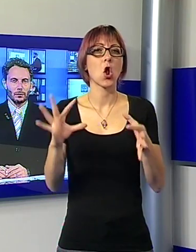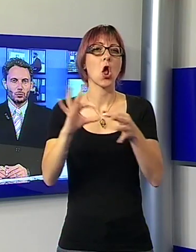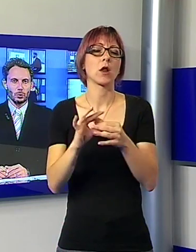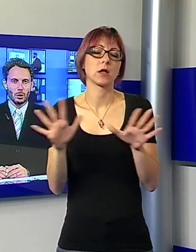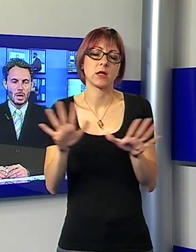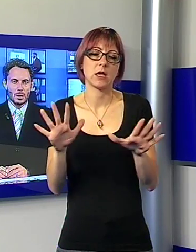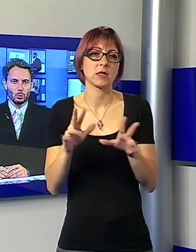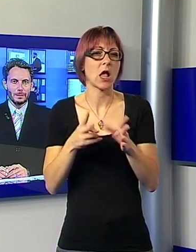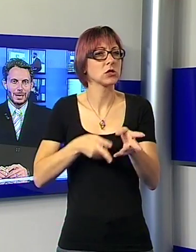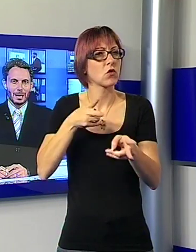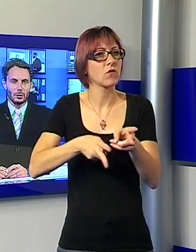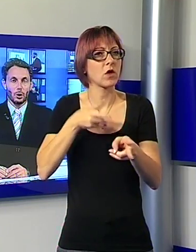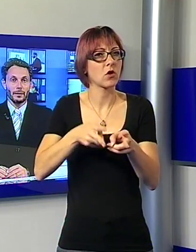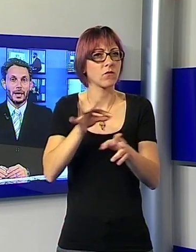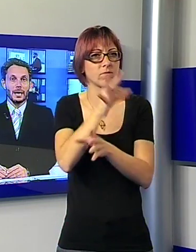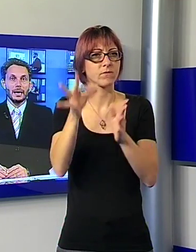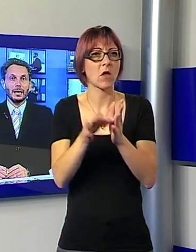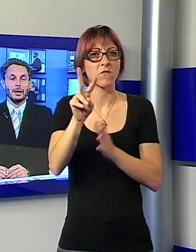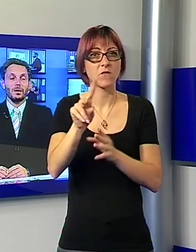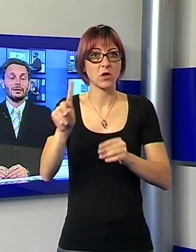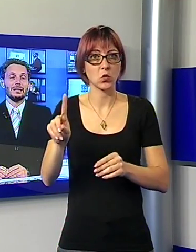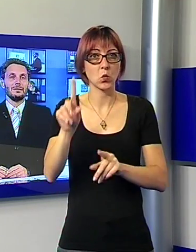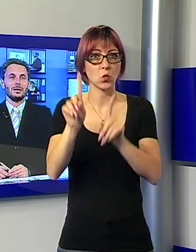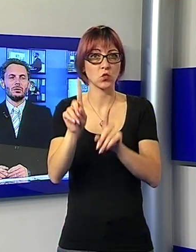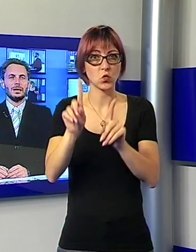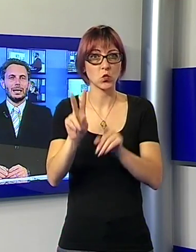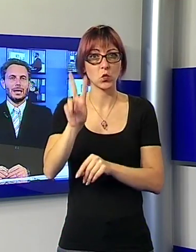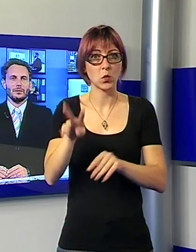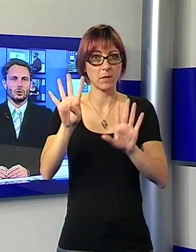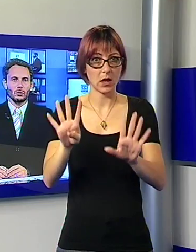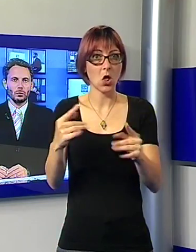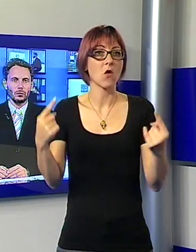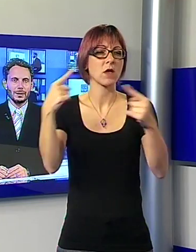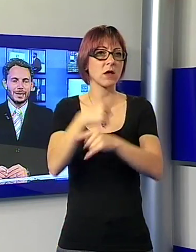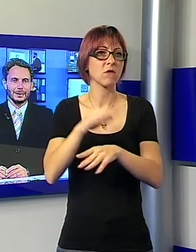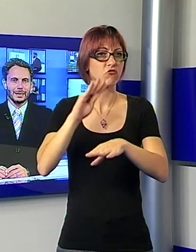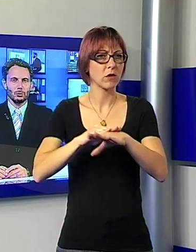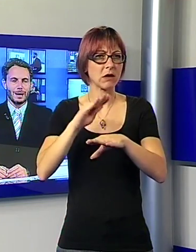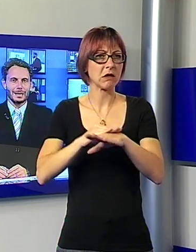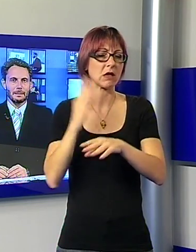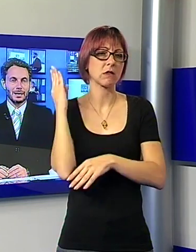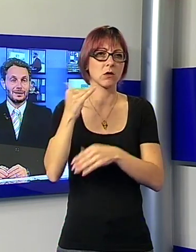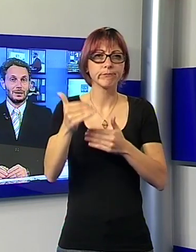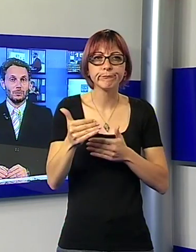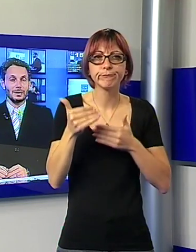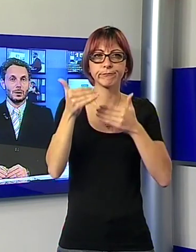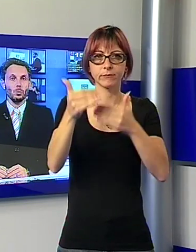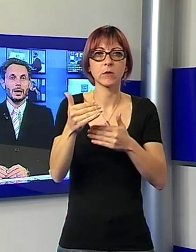giugno 2009. Queste richieste di condanna invece sono slittate a domani perché è stata un'altra lunga